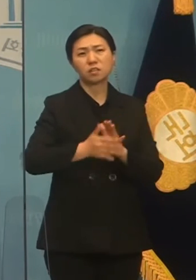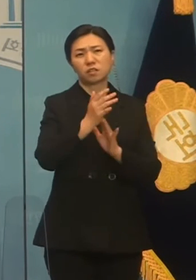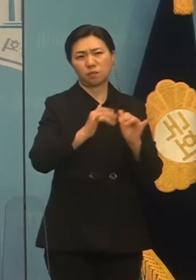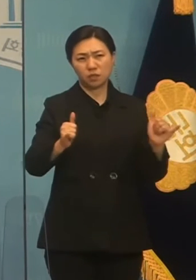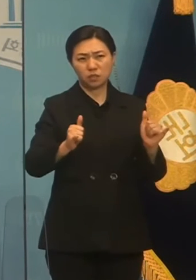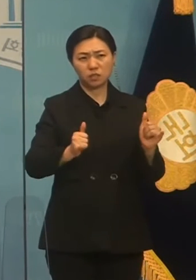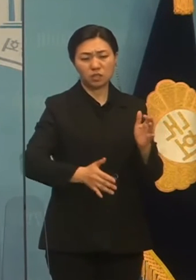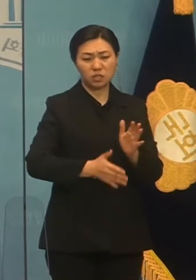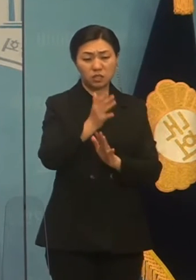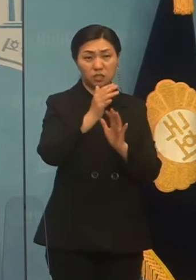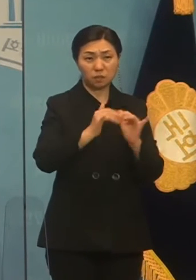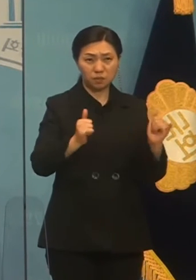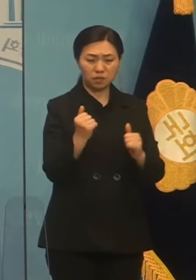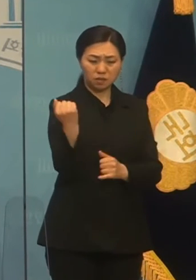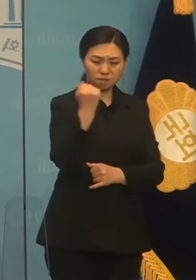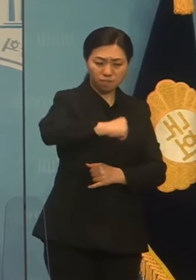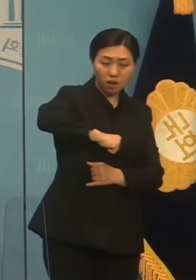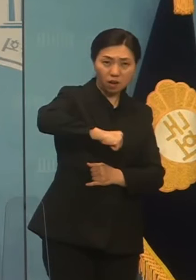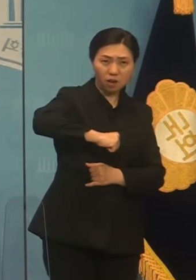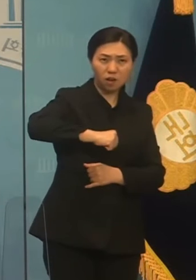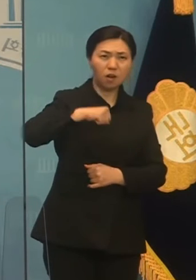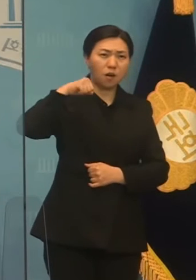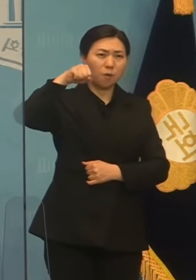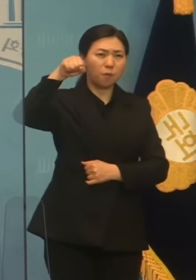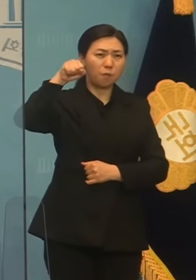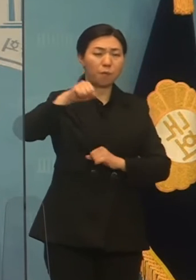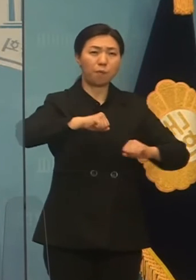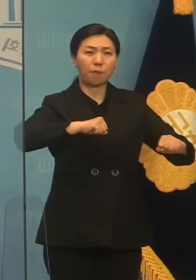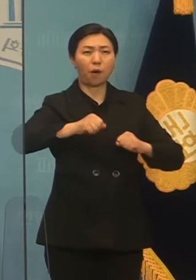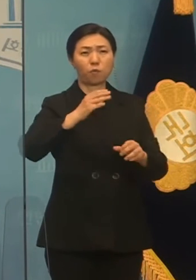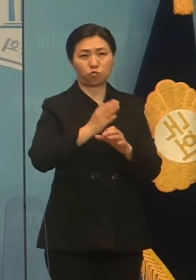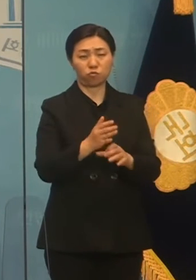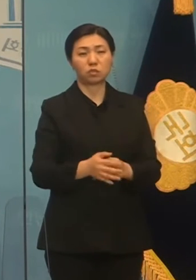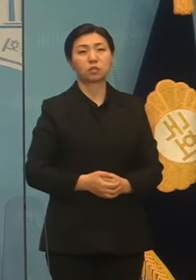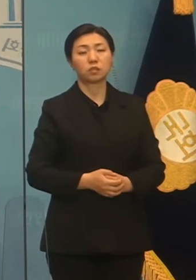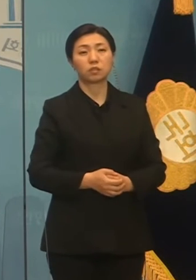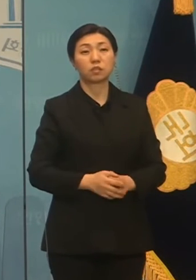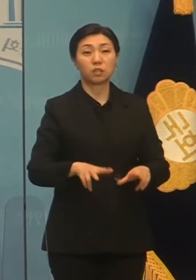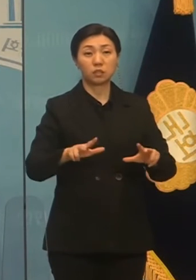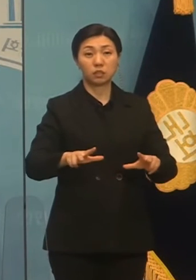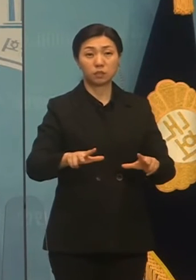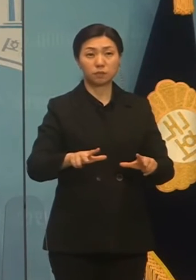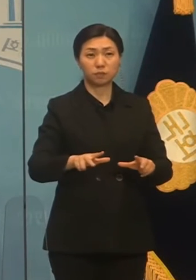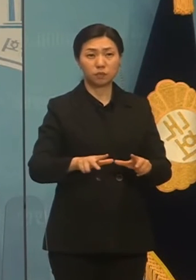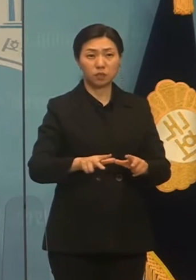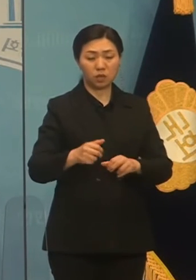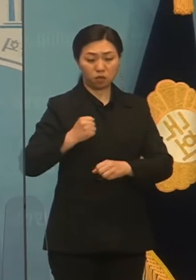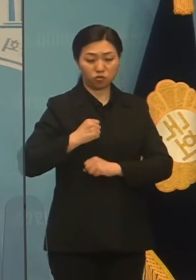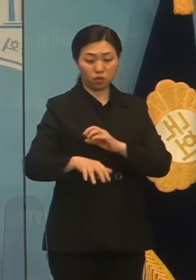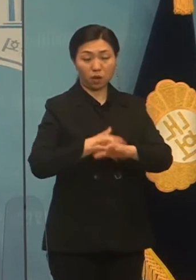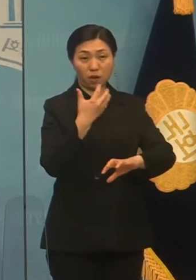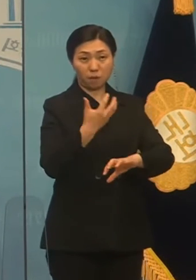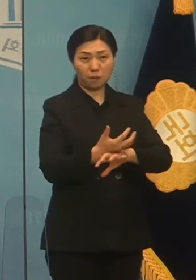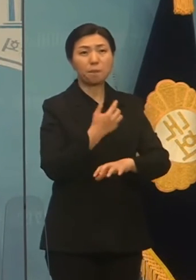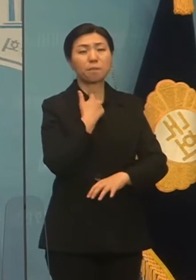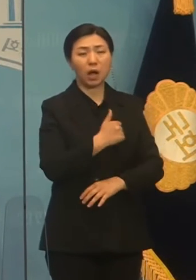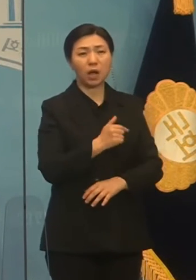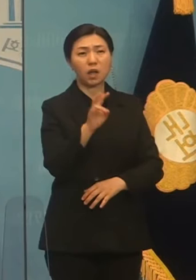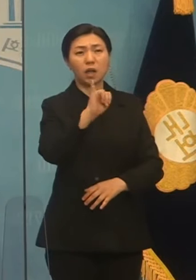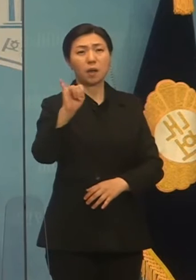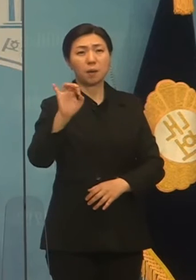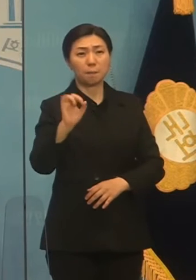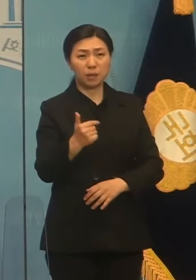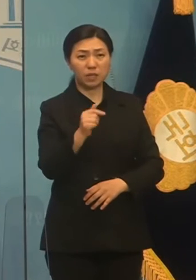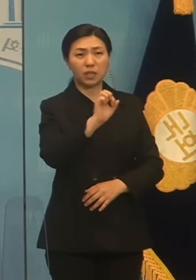시민불복정운동을 계속하고 있습니다. 이런 상황에서 이번 국세사를 또한 민 아웃라인